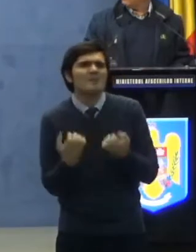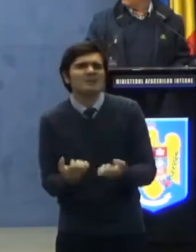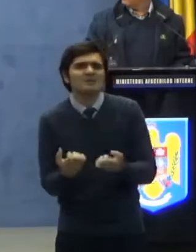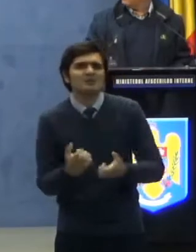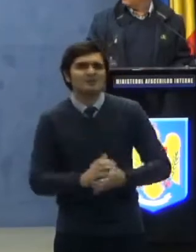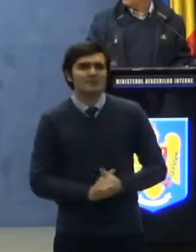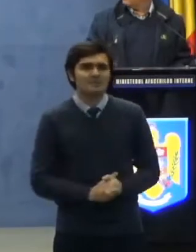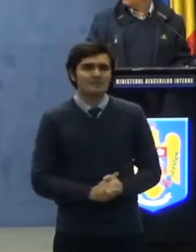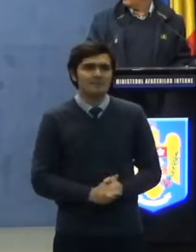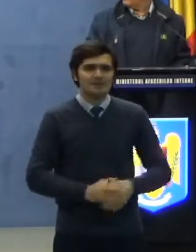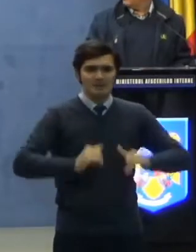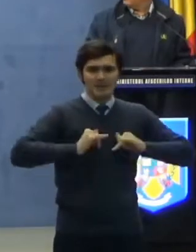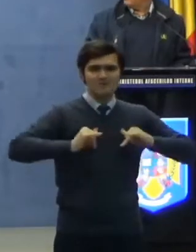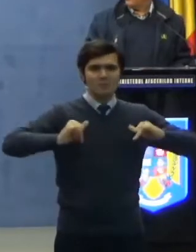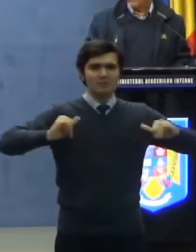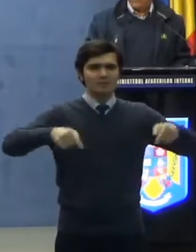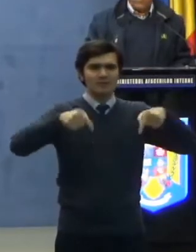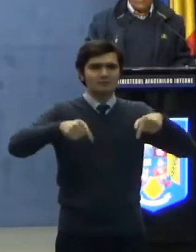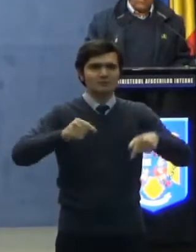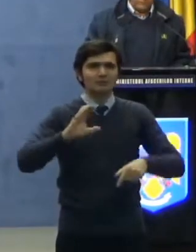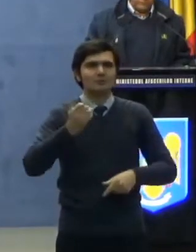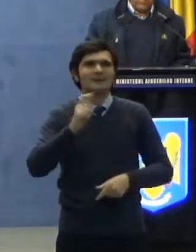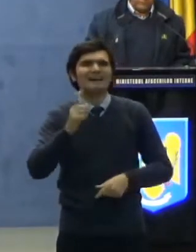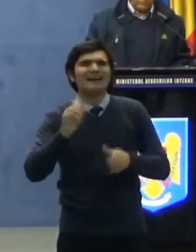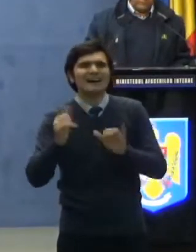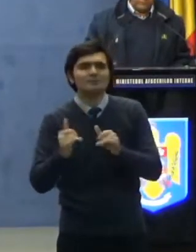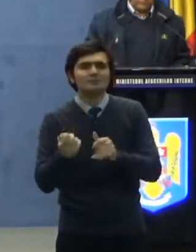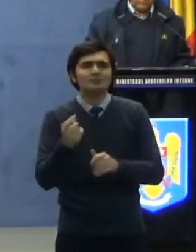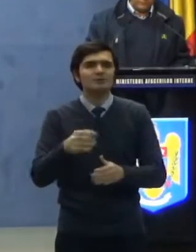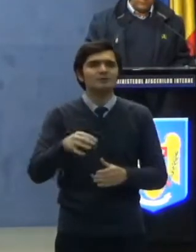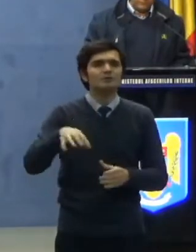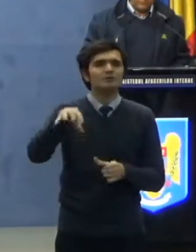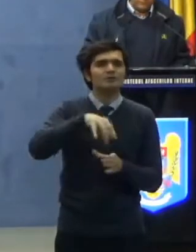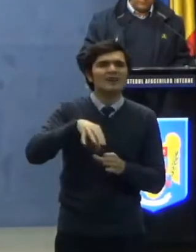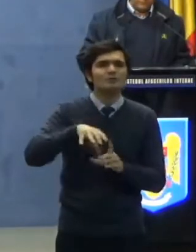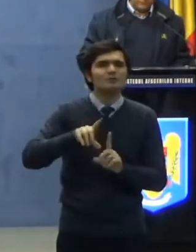Evoluția cazurilor din județul Suceava,